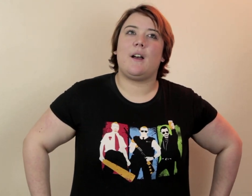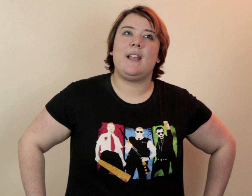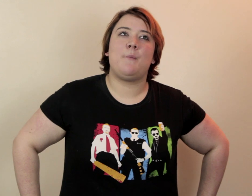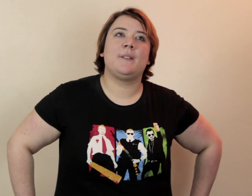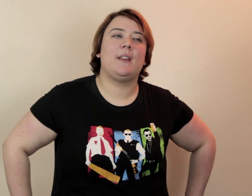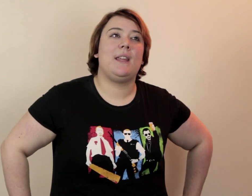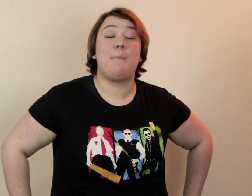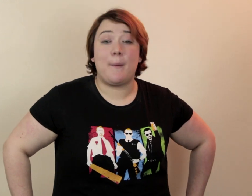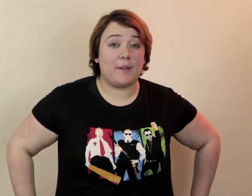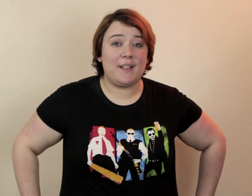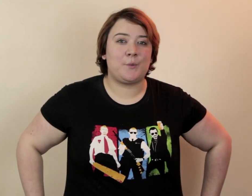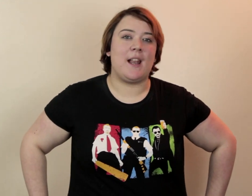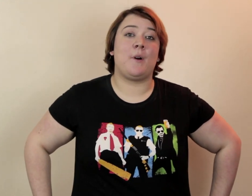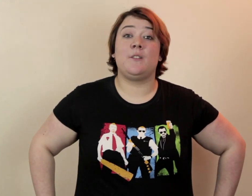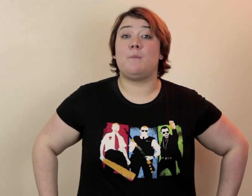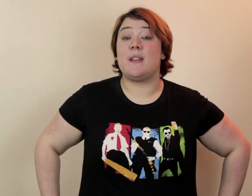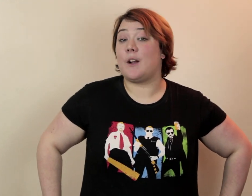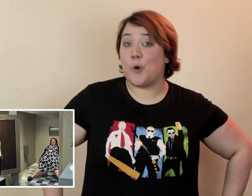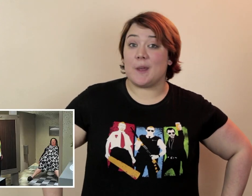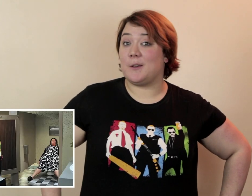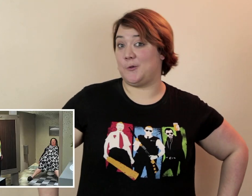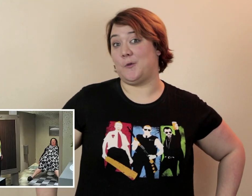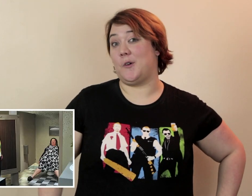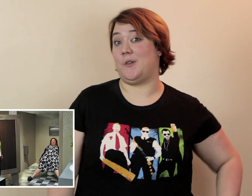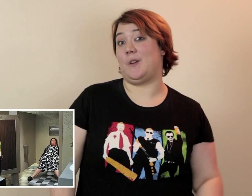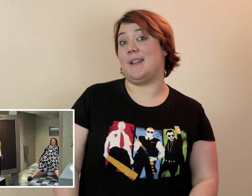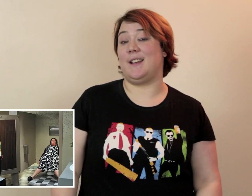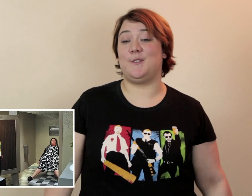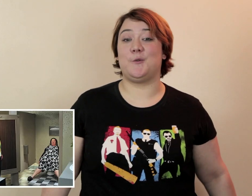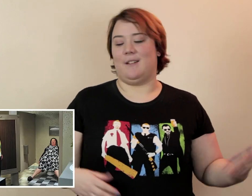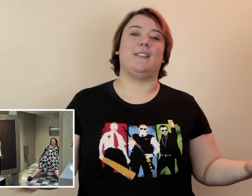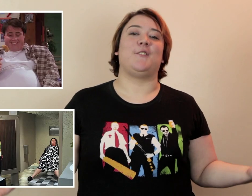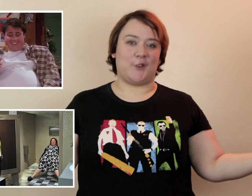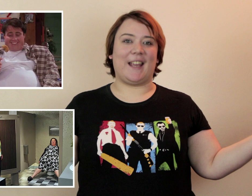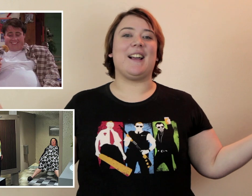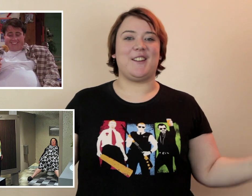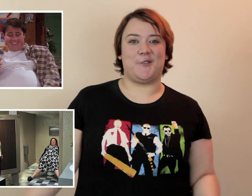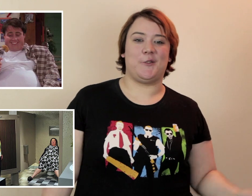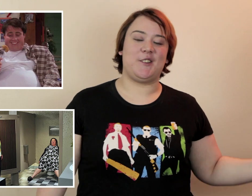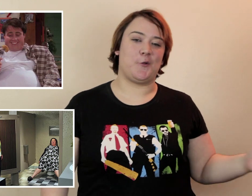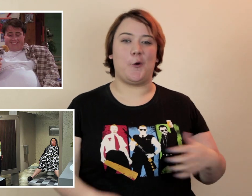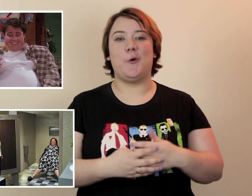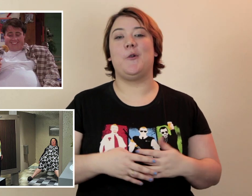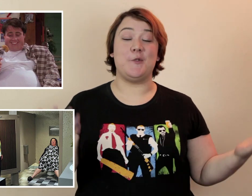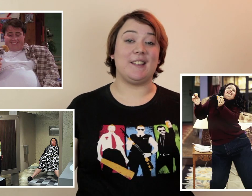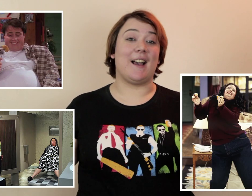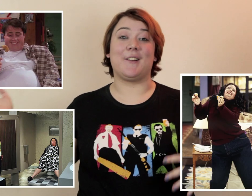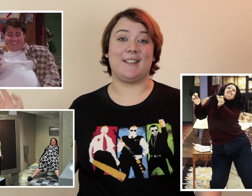abordé Il n pas abordé Soit il est abordé D'une manière comique Souvent à la télévision Et ça fait rire les gens gros Monica quand